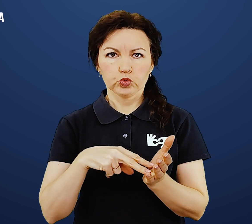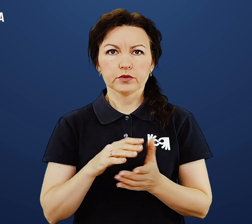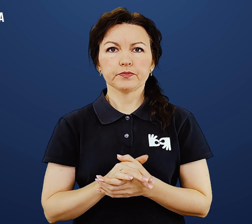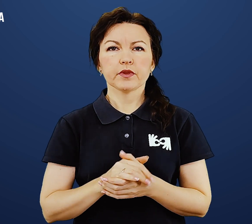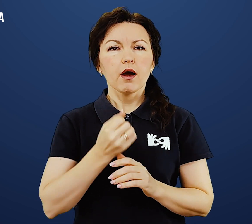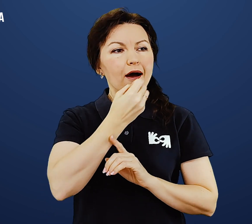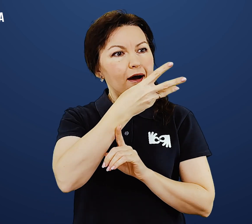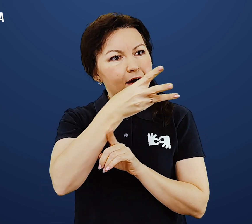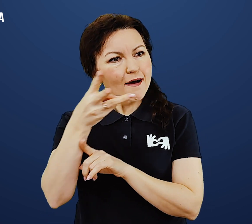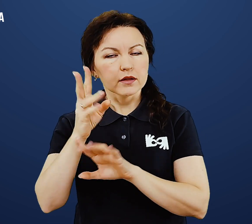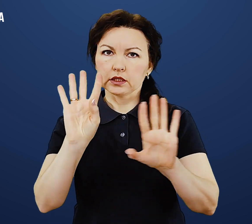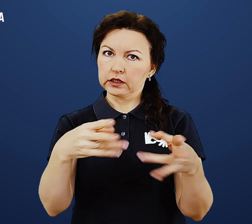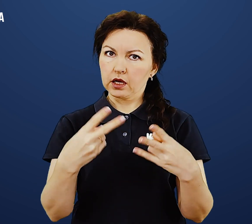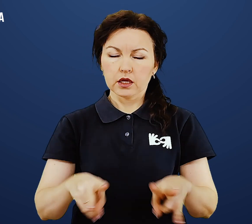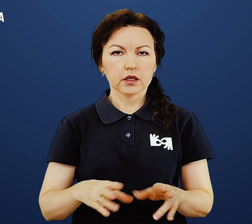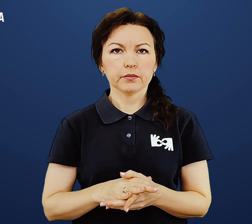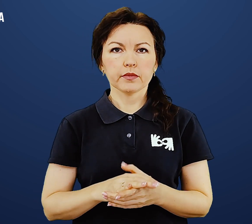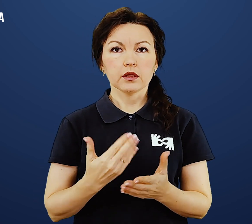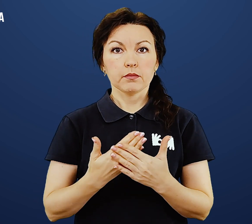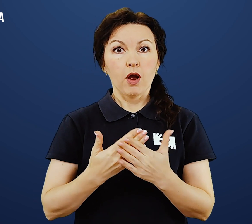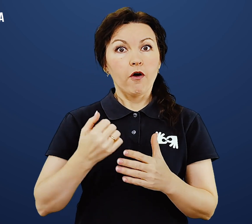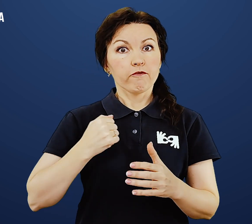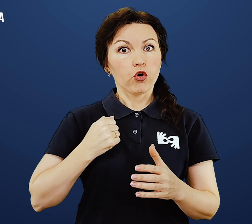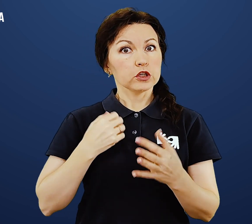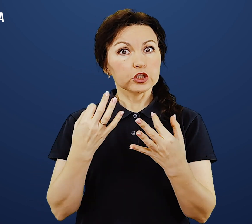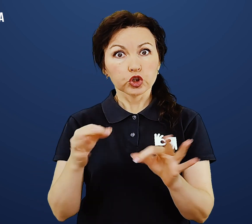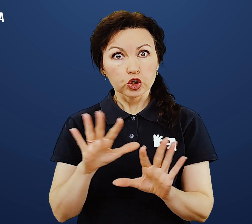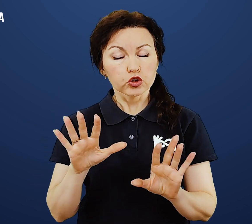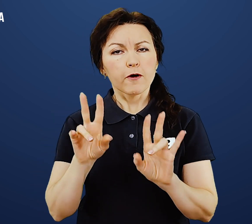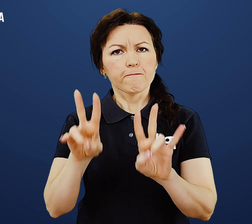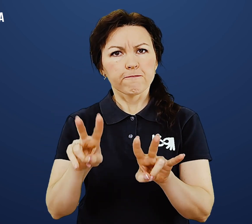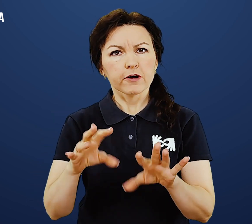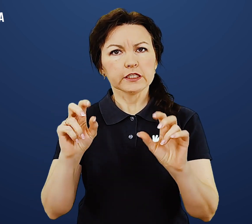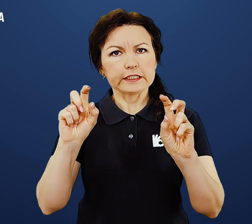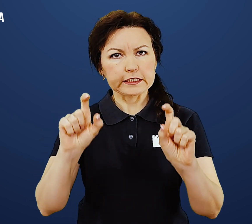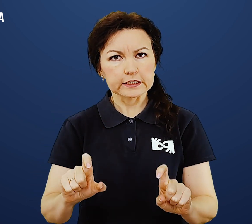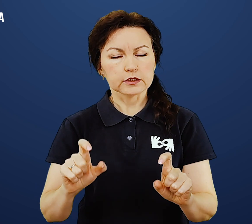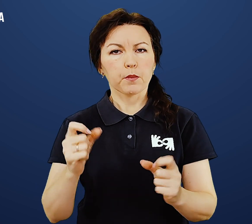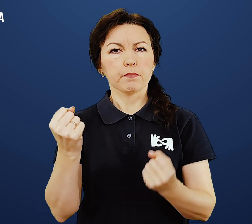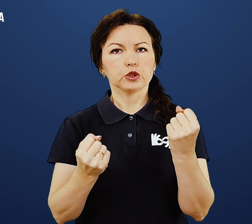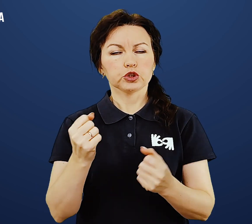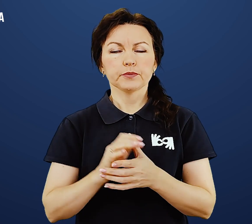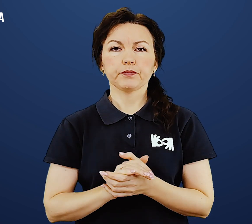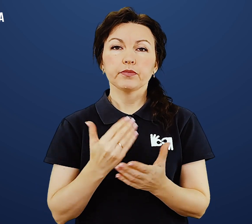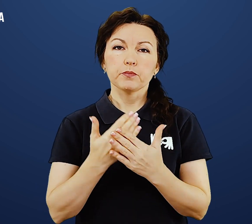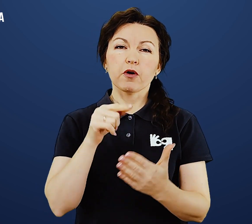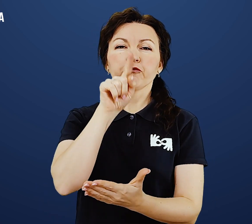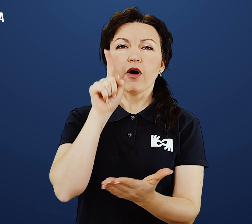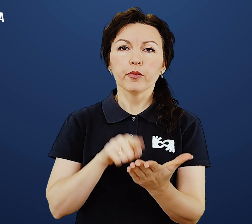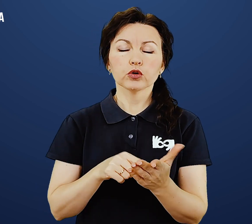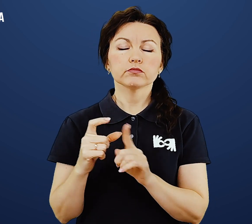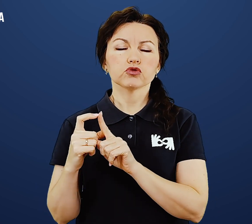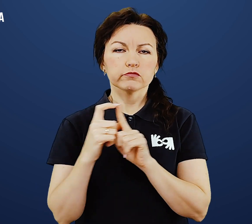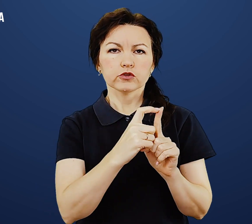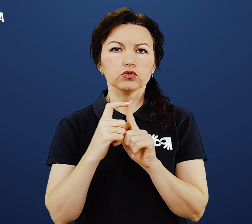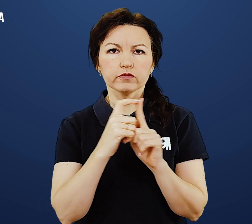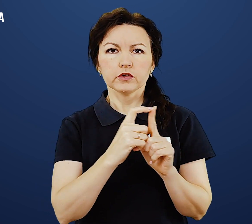Не ведіть відеозйомку. Без дозволу військових не виходьте з автомобіля. Чітко відповідаєте на запитання